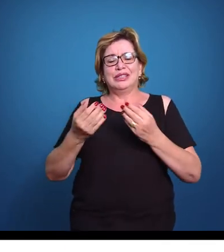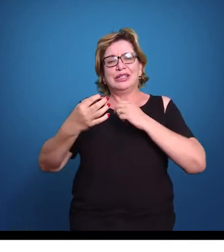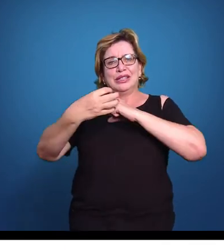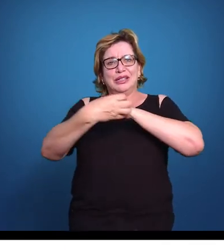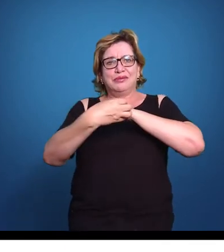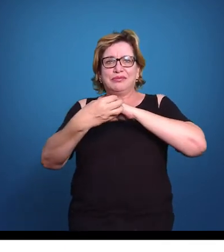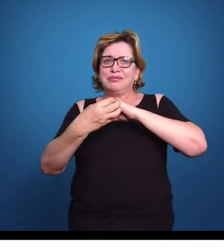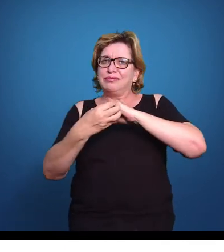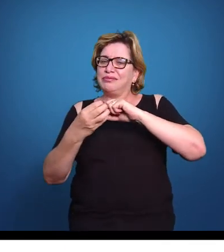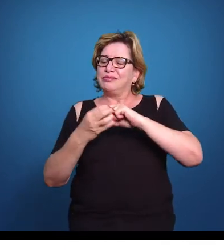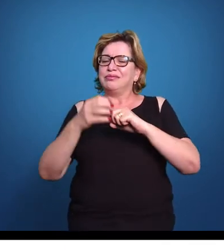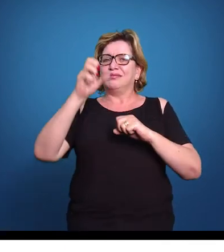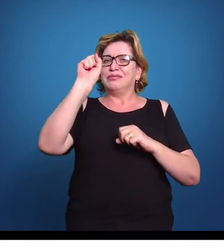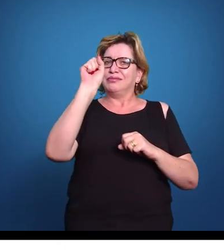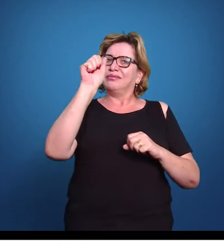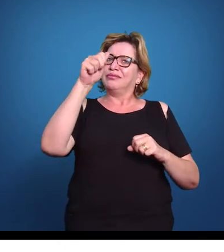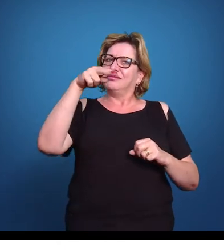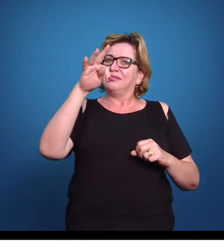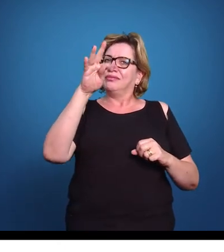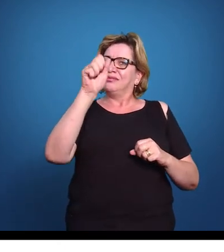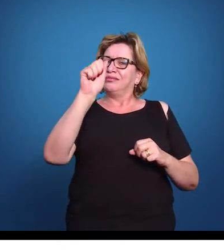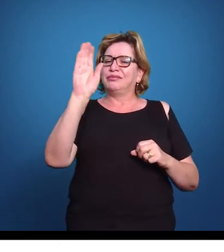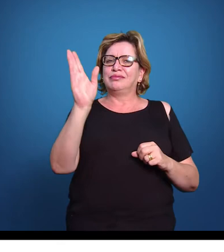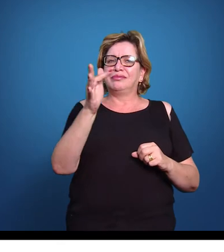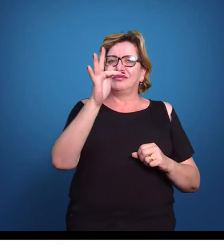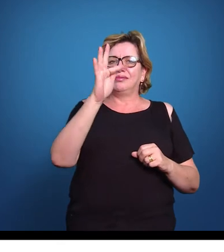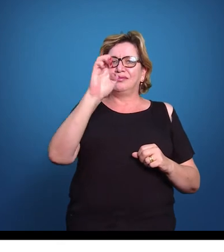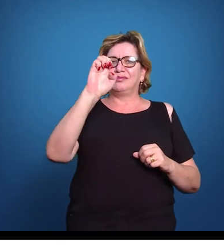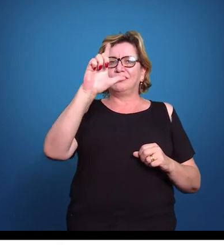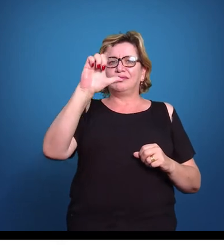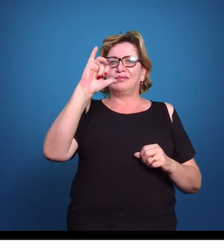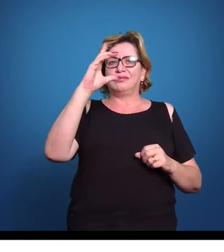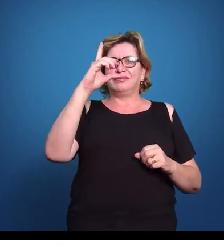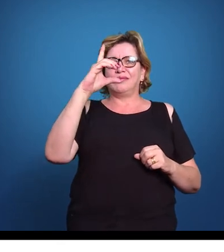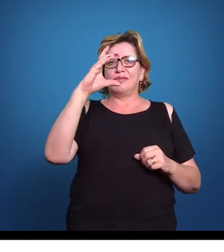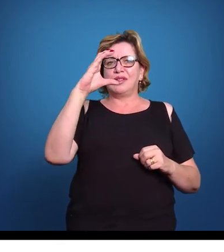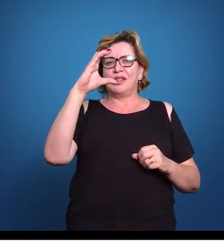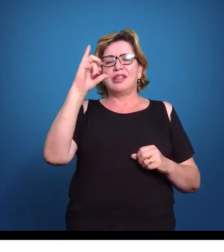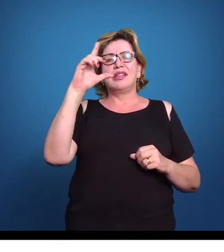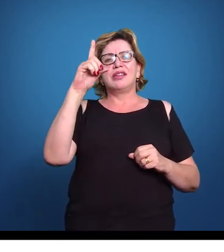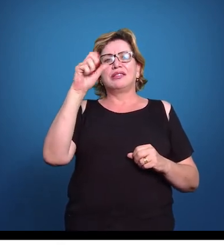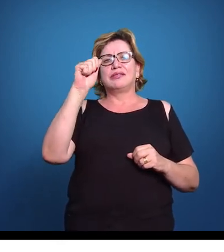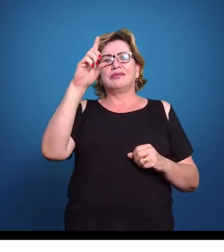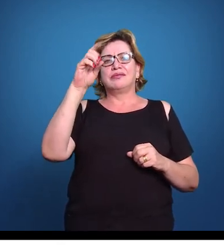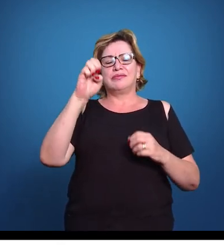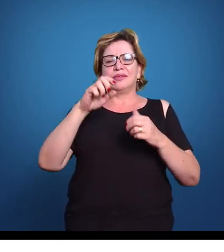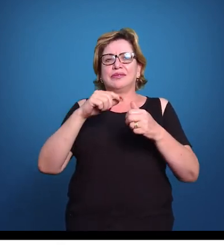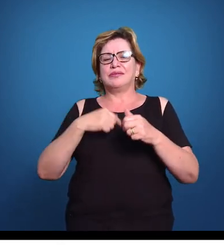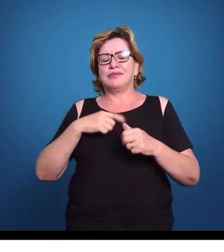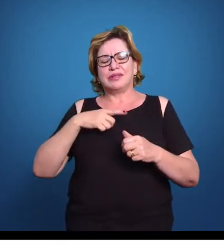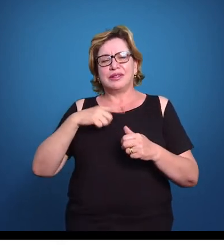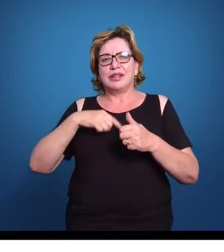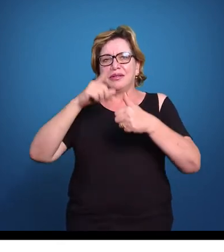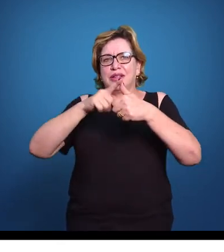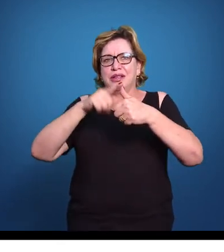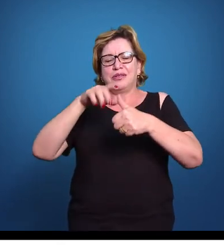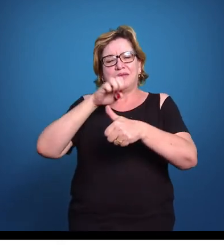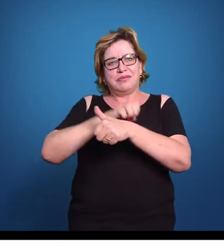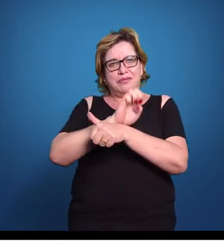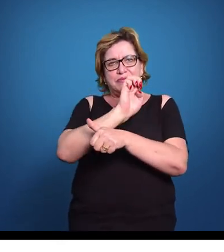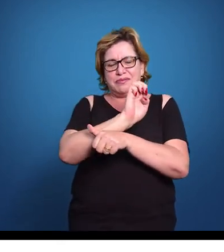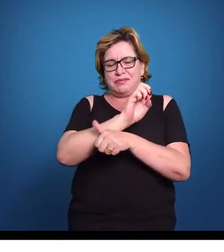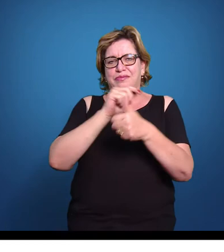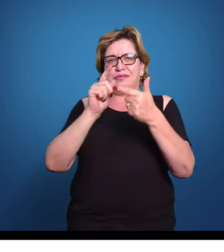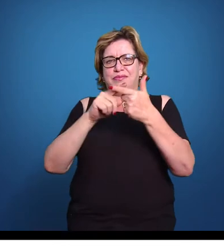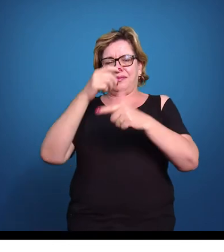de Santa Felicidade. Nós temos o empreendedor, o gerente e o técnico. O gerente, basicamente,